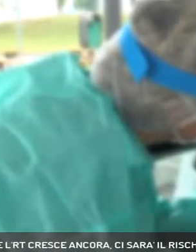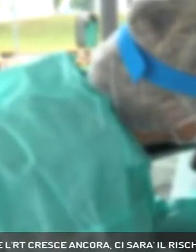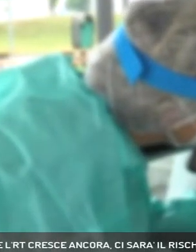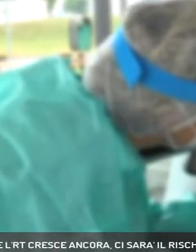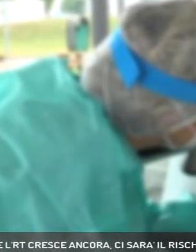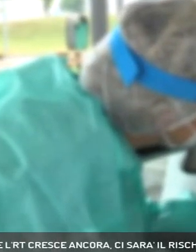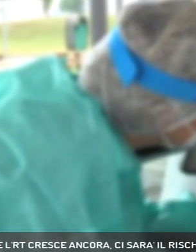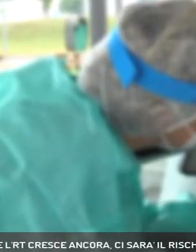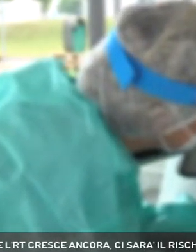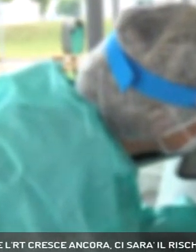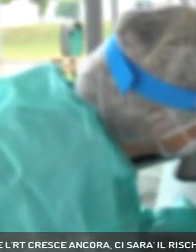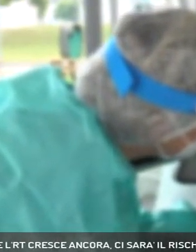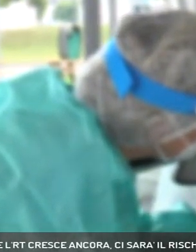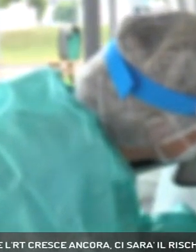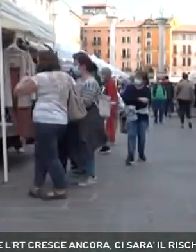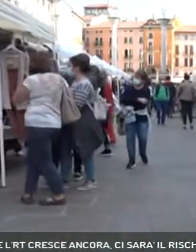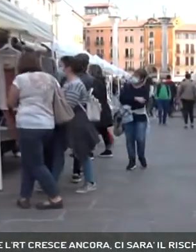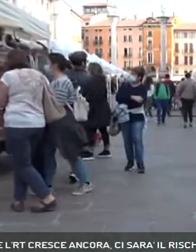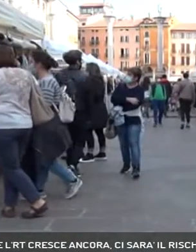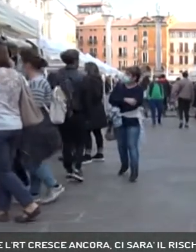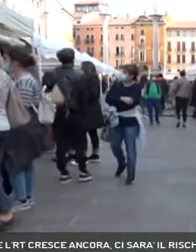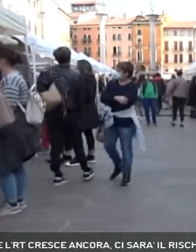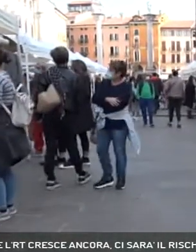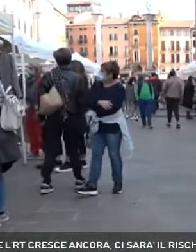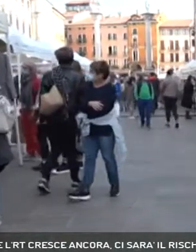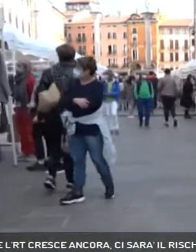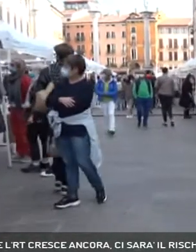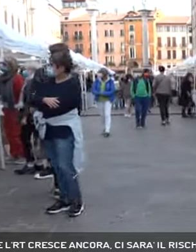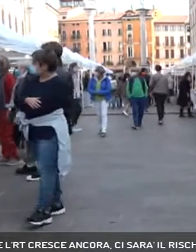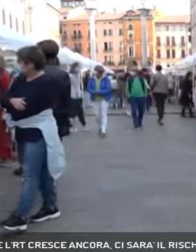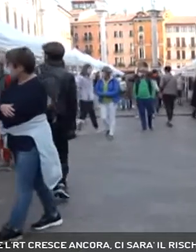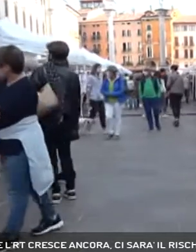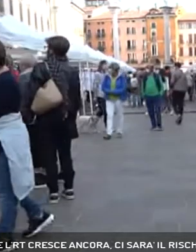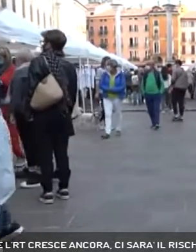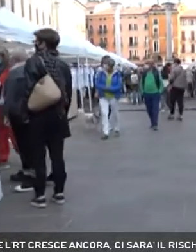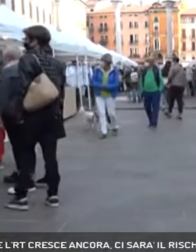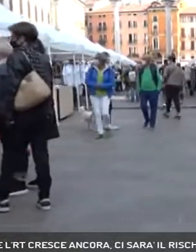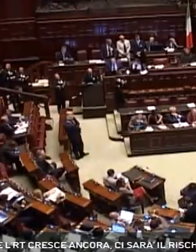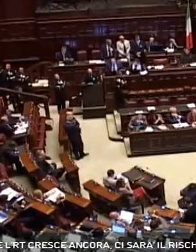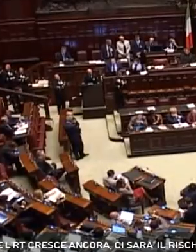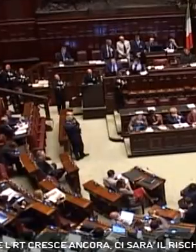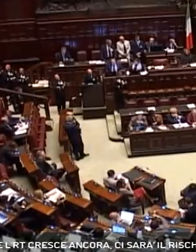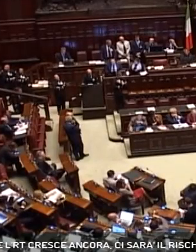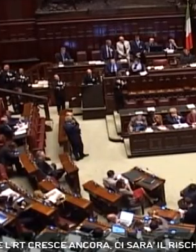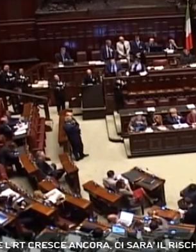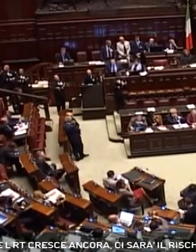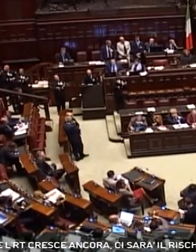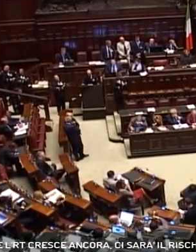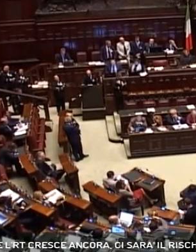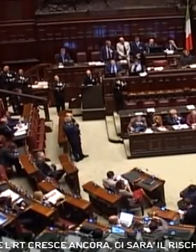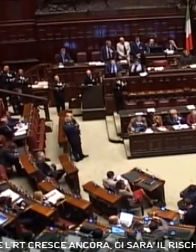Insomma il tema resta prepotentemente quello degli assembramenti ancora troppi dice Zaia che allo stesso tempo chiede al governo una campagna di